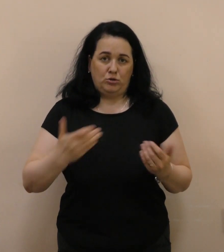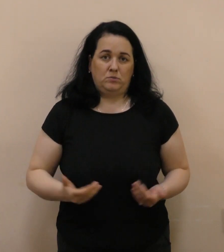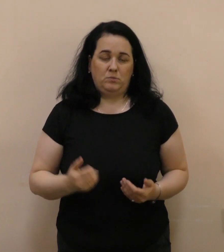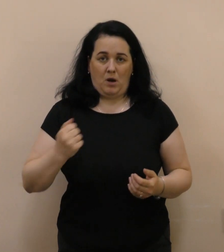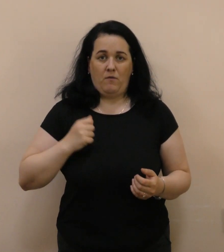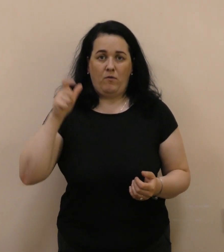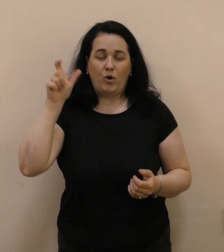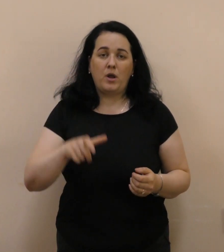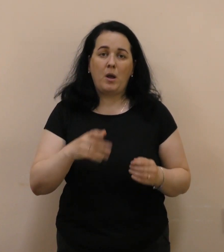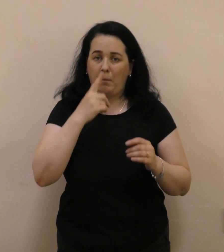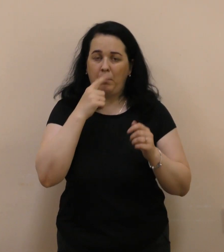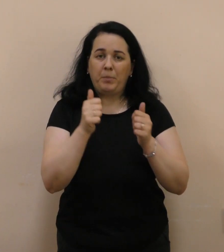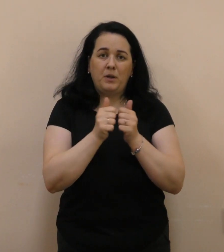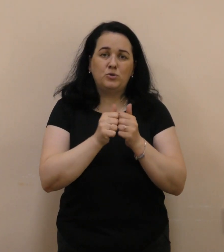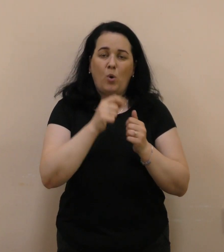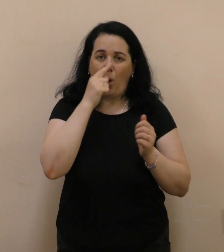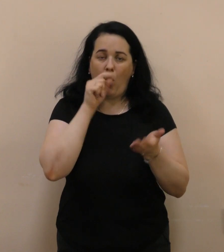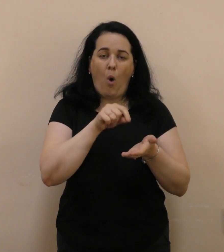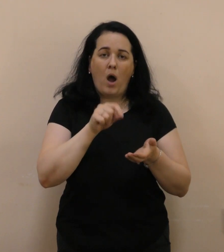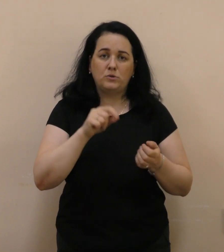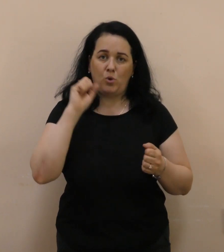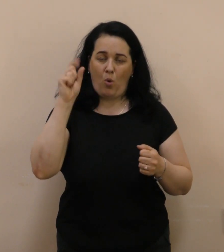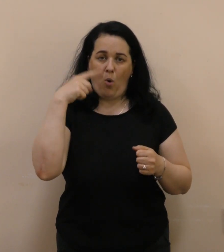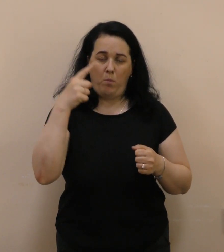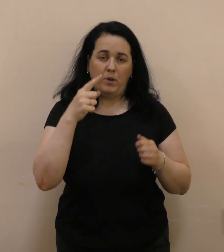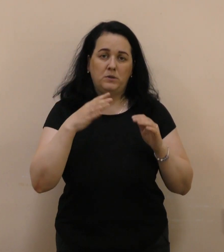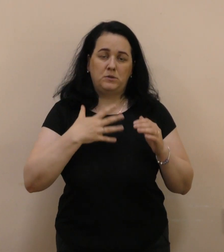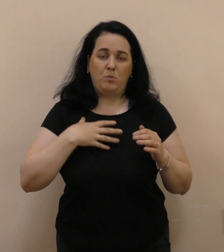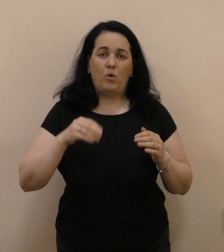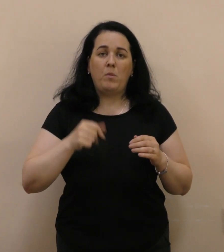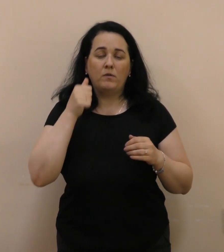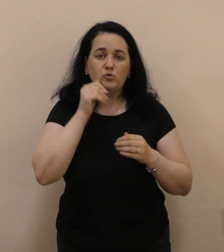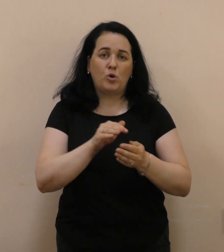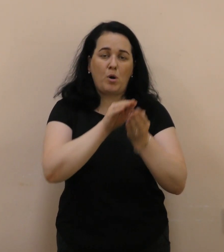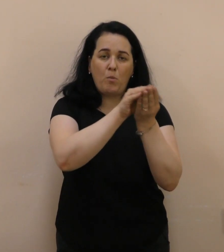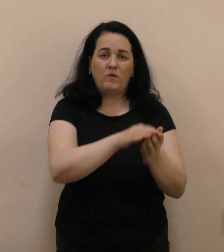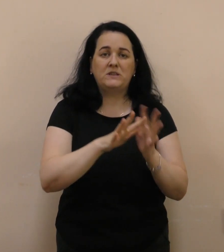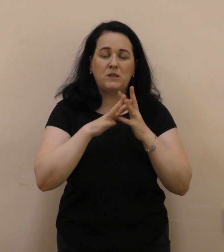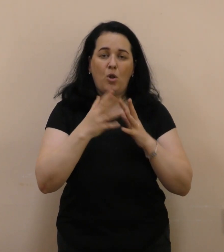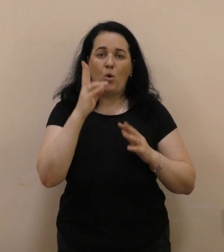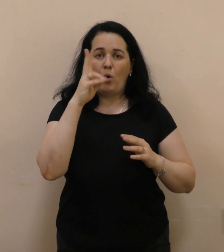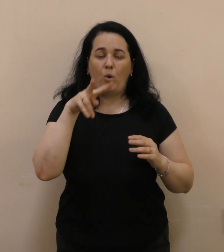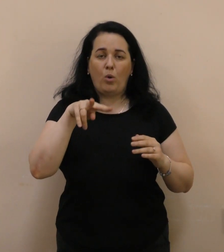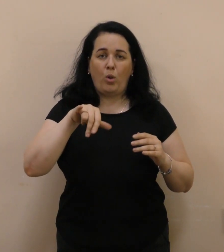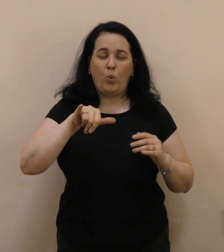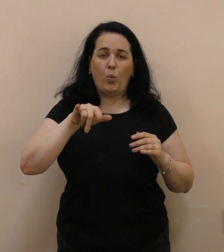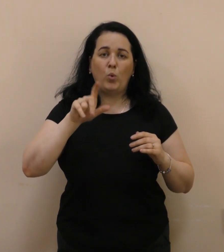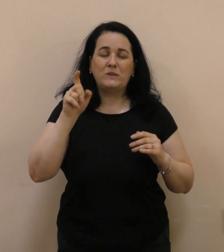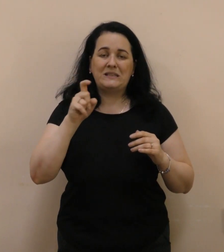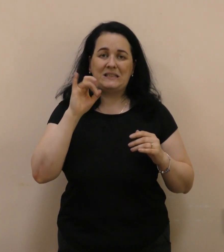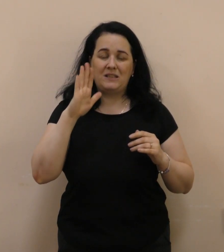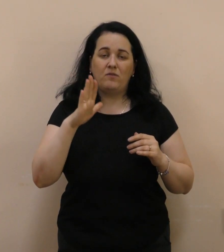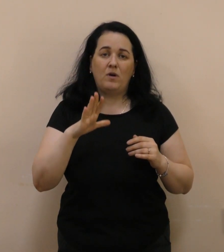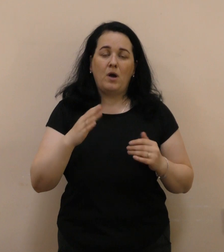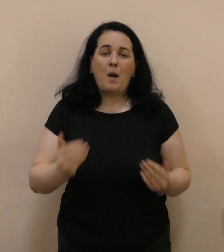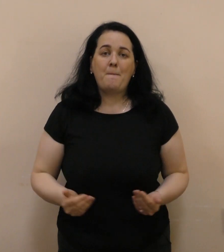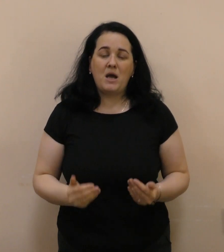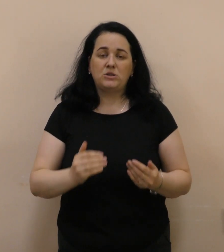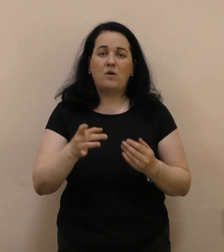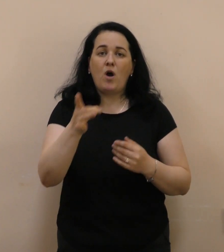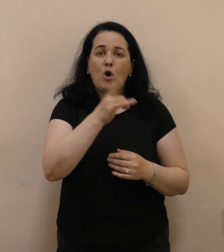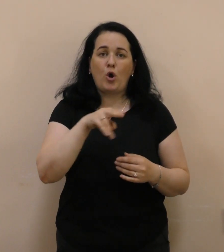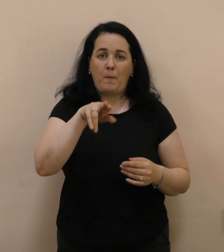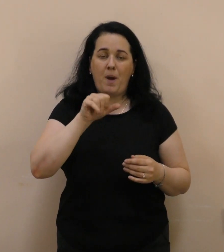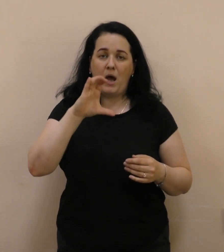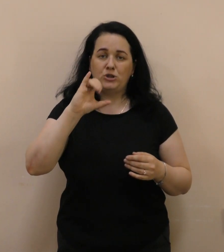Луганської області. Вчора його провели в останню путь та поховали у селі Клузів, хоча він мешкав в мікрорайоні Пасічна.